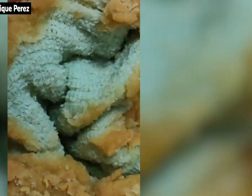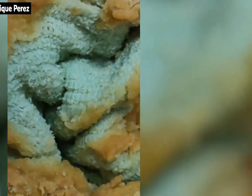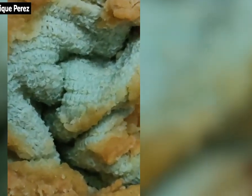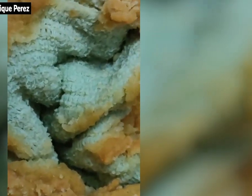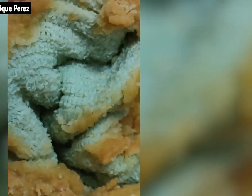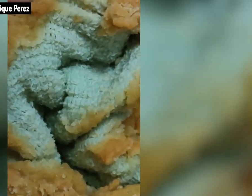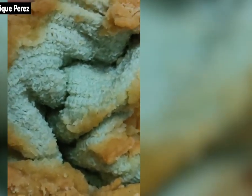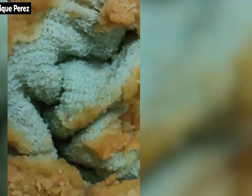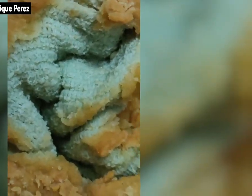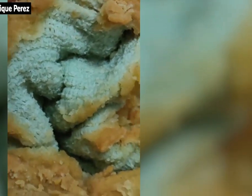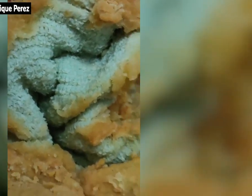झाल